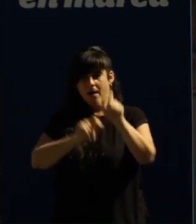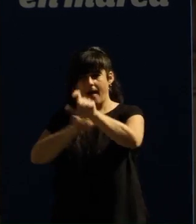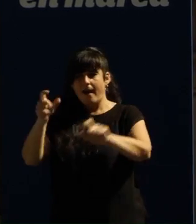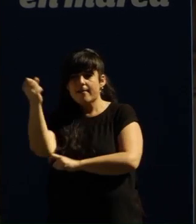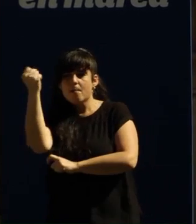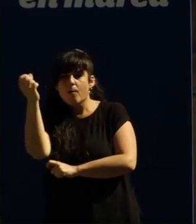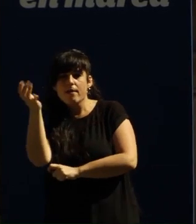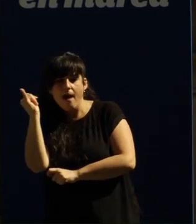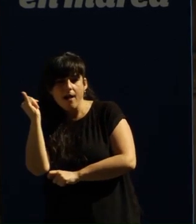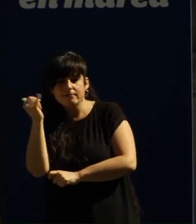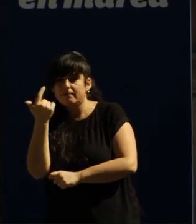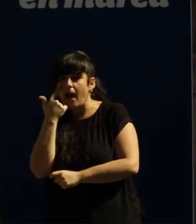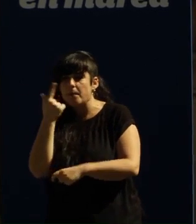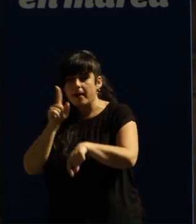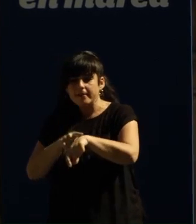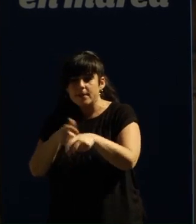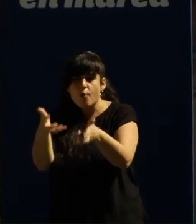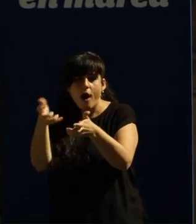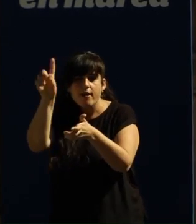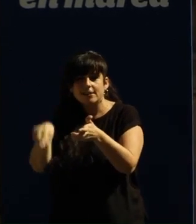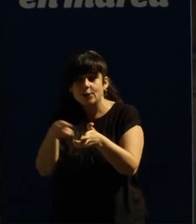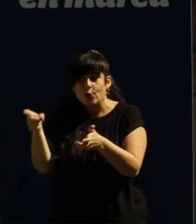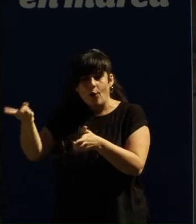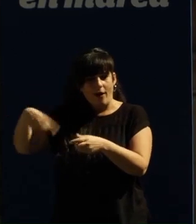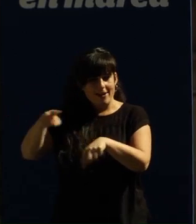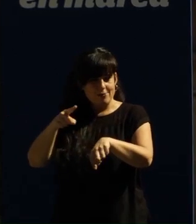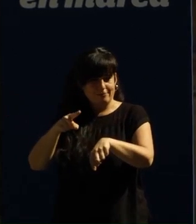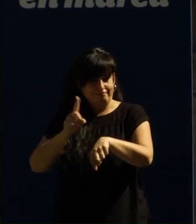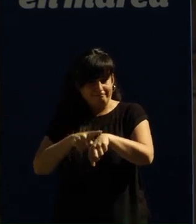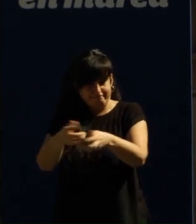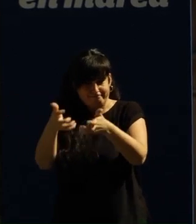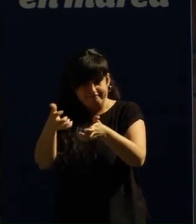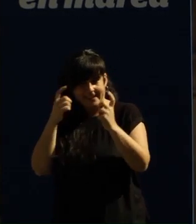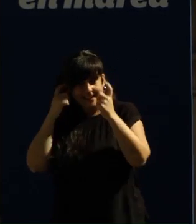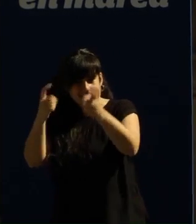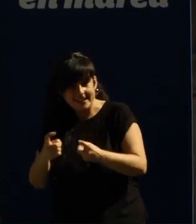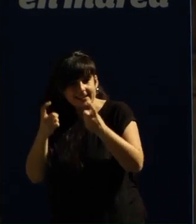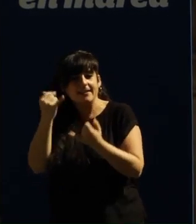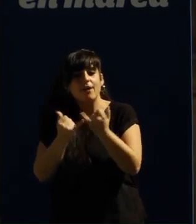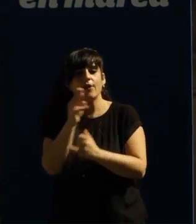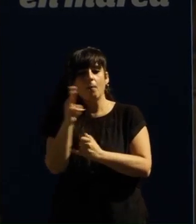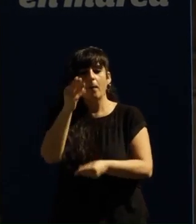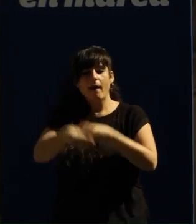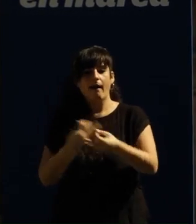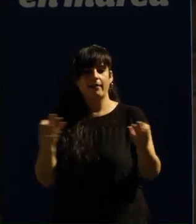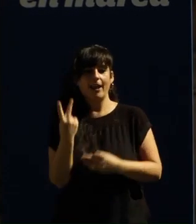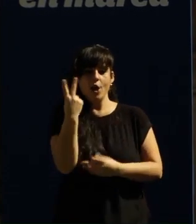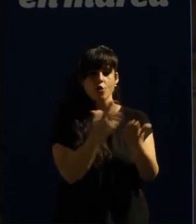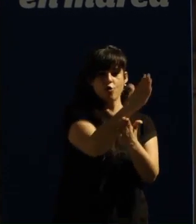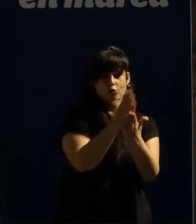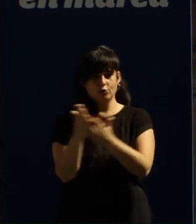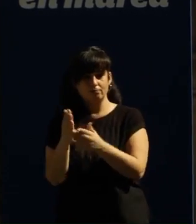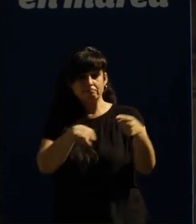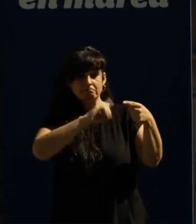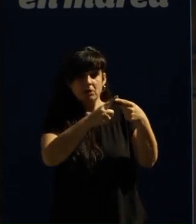a poder gañar algo de tempo En esa loita desesperada por gañar algo de tempo o Partido Popular está facendo dúas cousas Unha, é